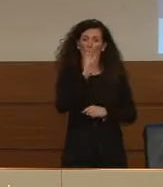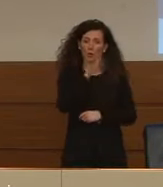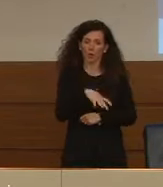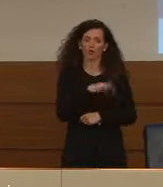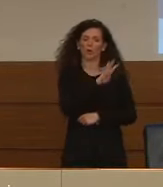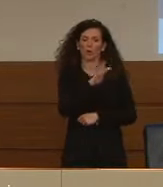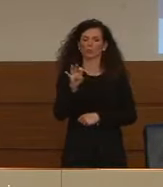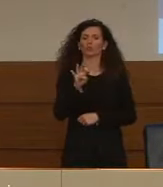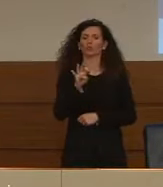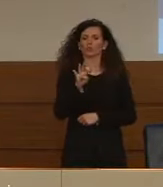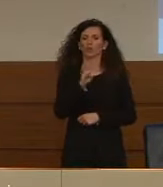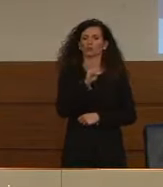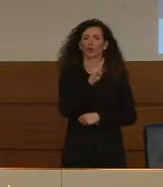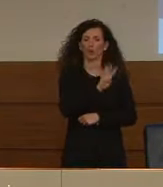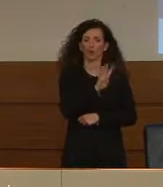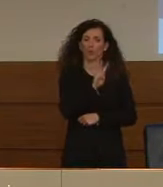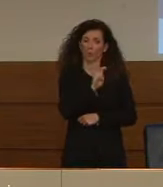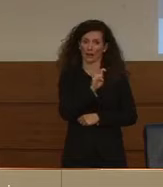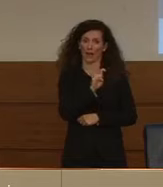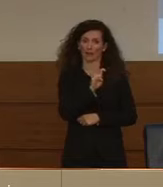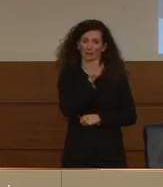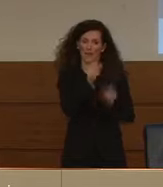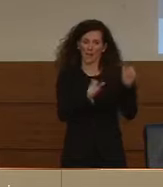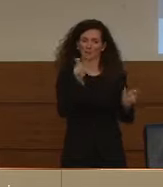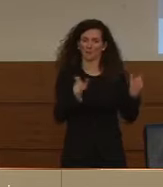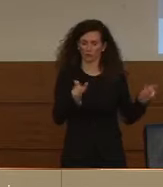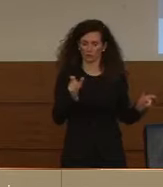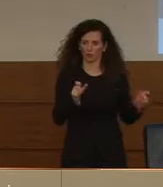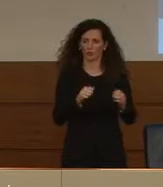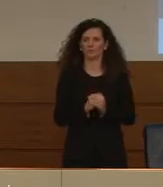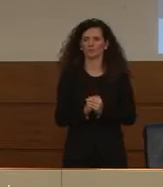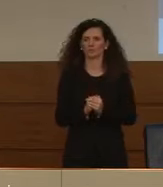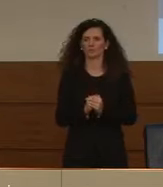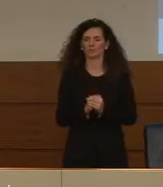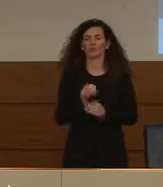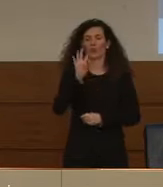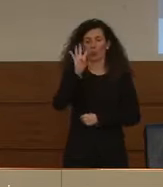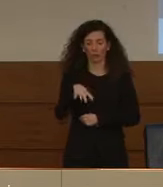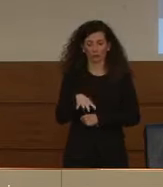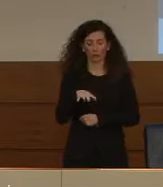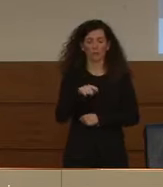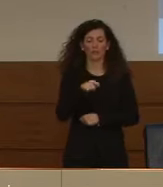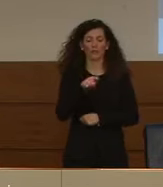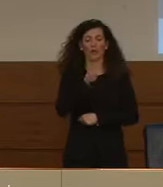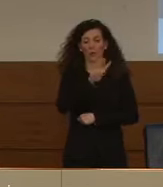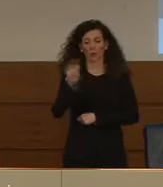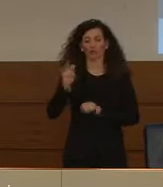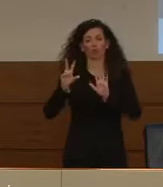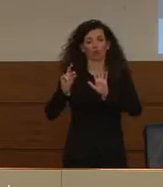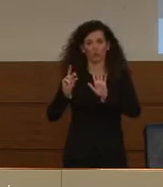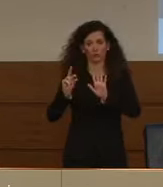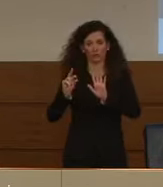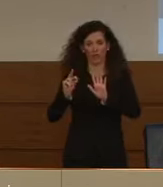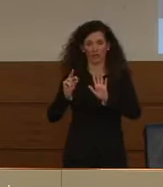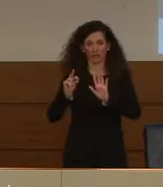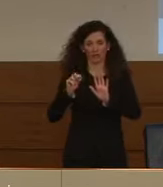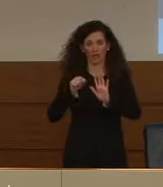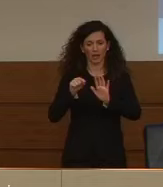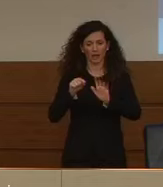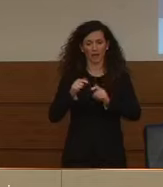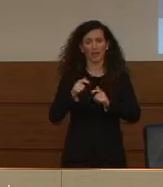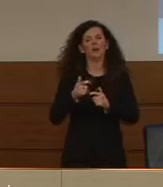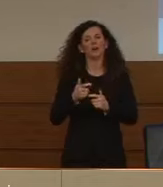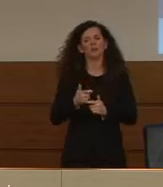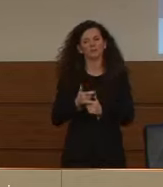.440 persone e di 4.480 invece l'incremento del numero